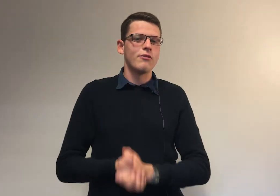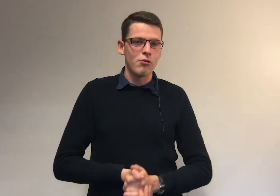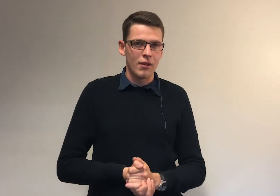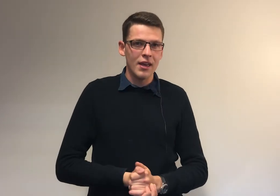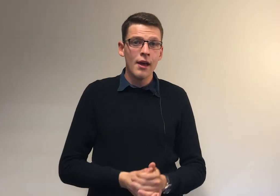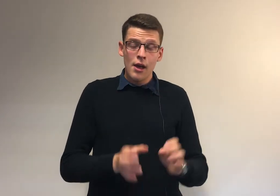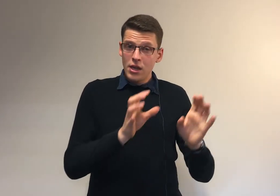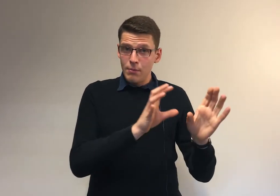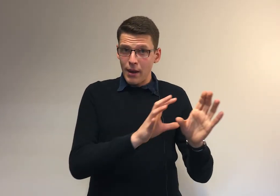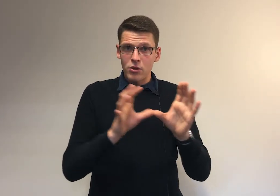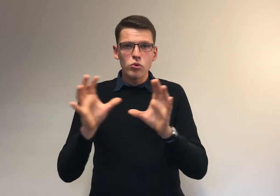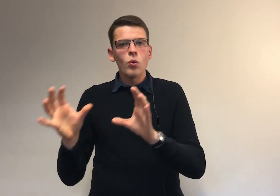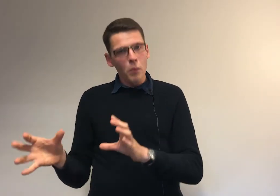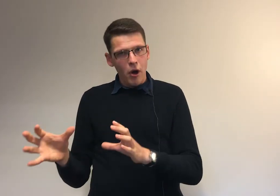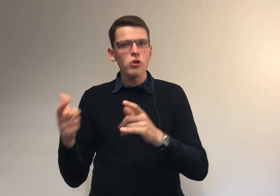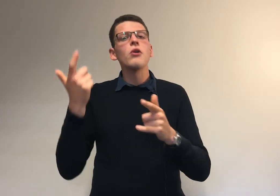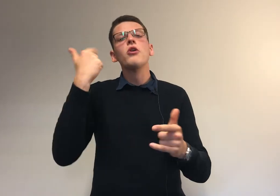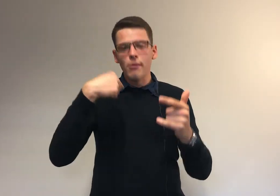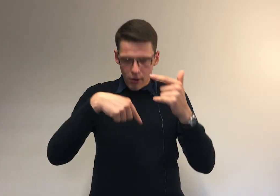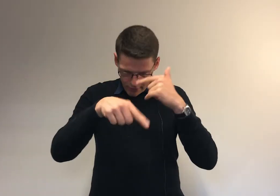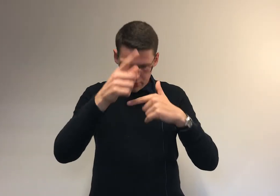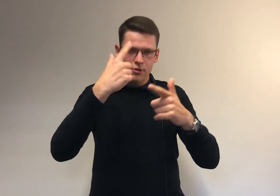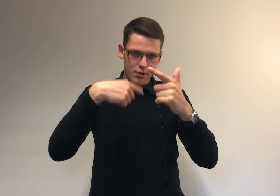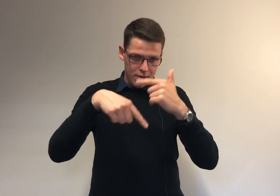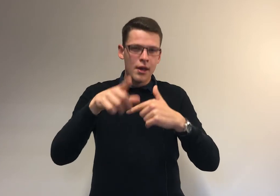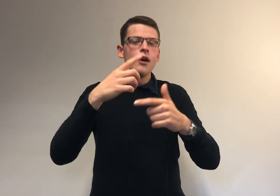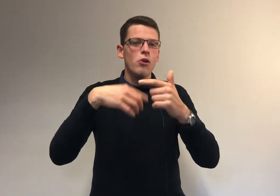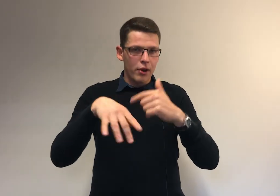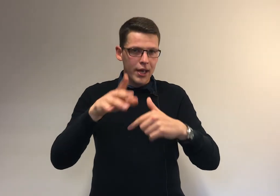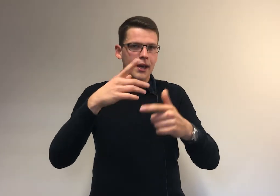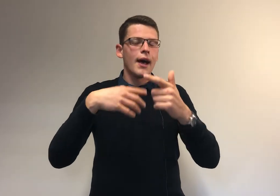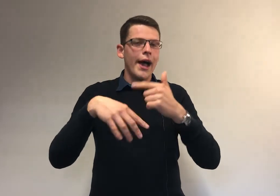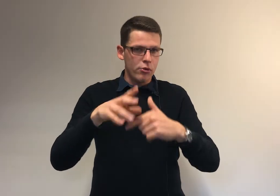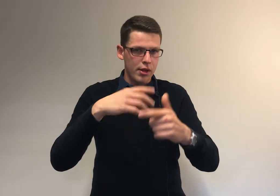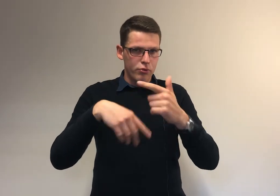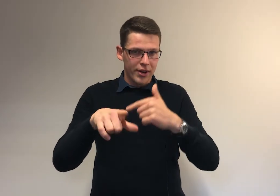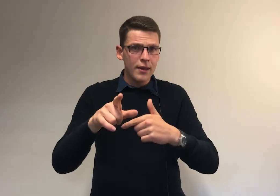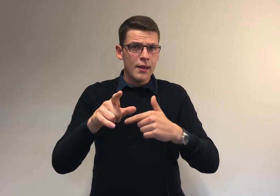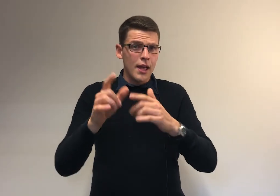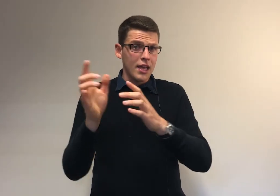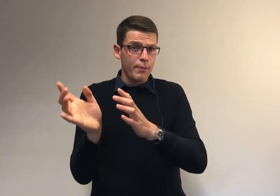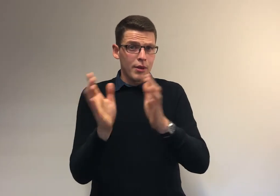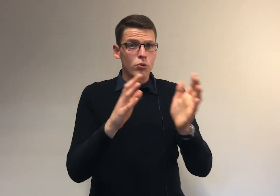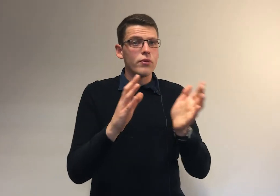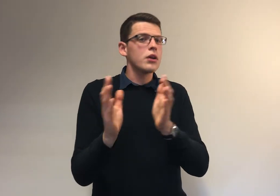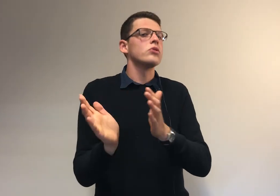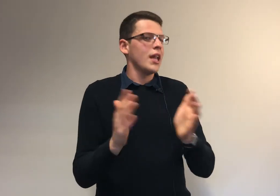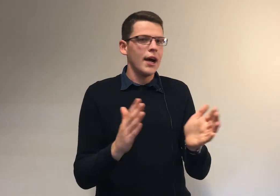faculté qui te permettront de comprendre comment fonctionne l'horaire à l'UCLouvain et qui te permettront de voir qu'en général